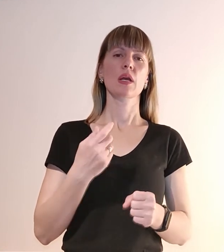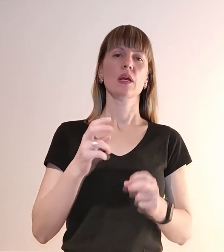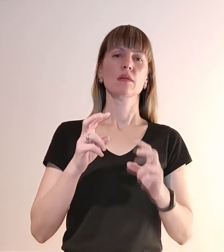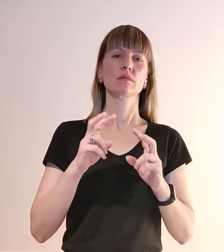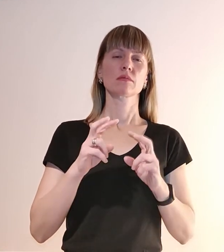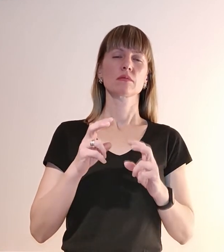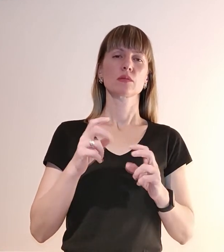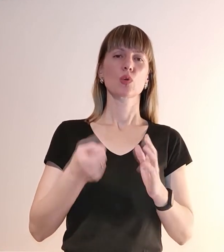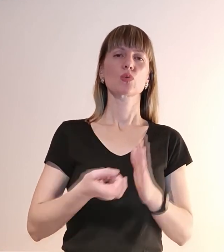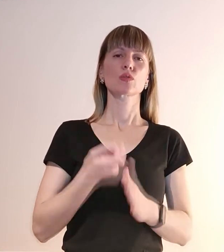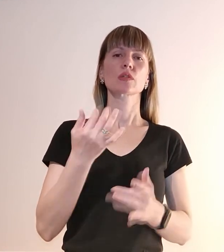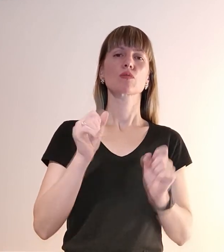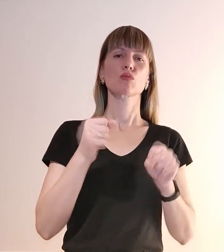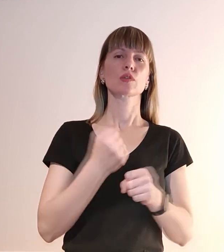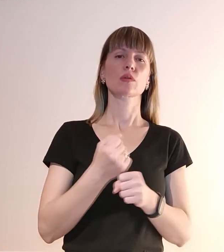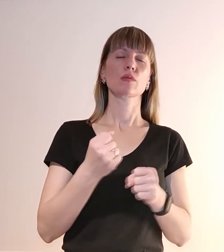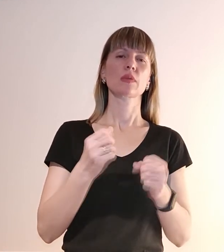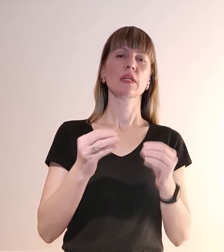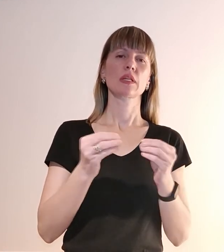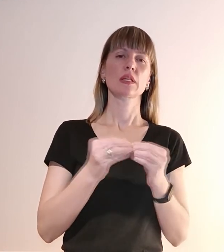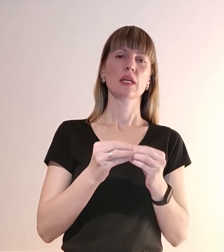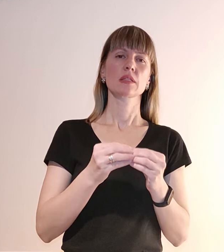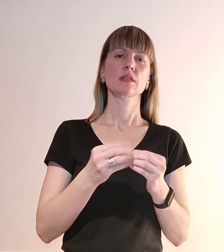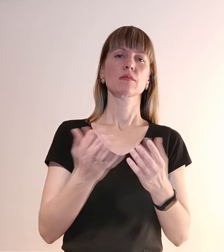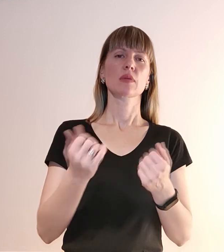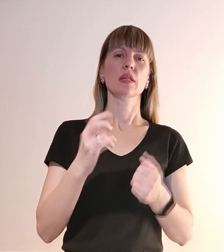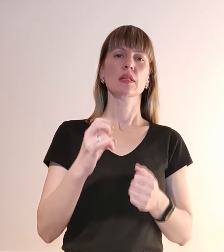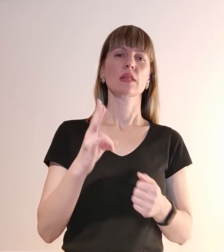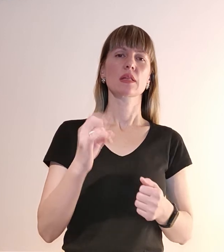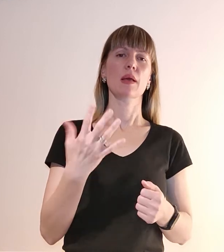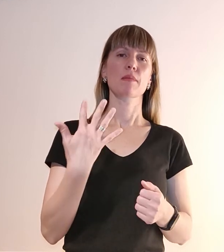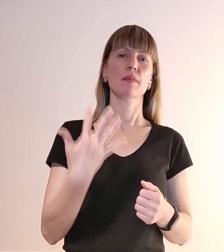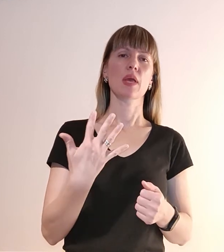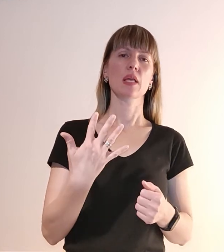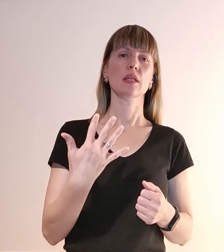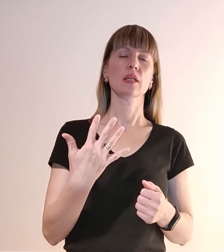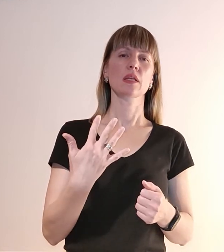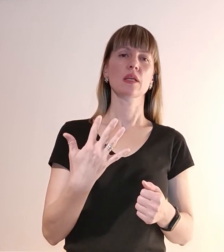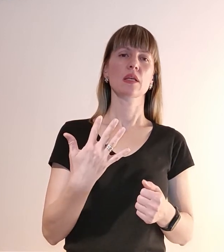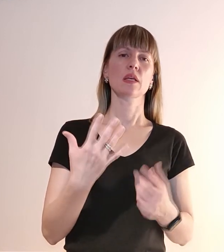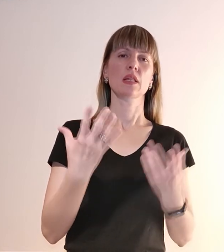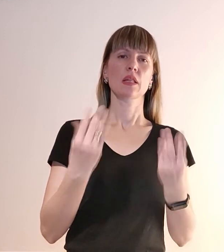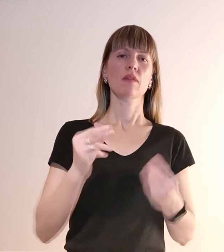зробити. Десять, прось вам тримати на п'ять днів роботи.